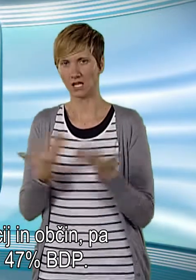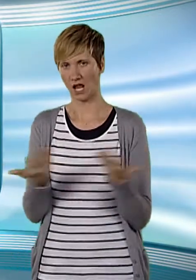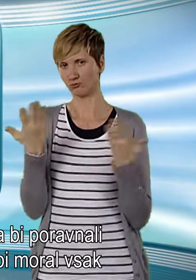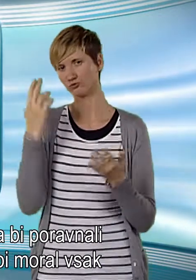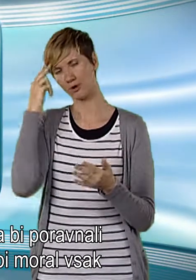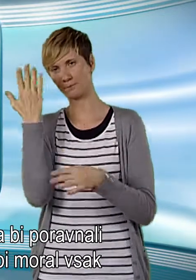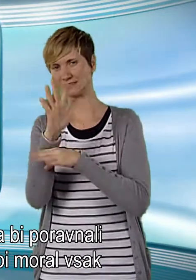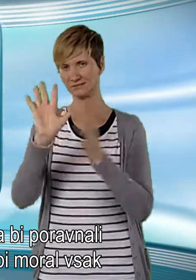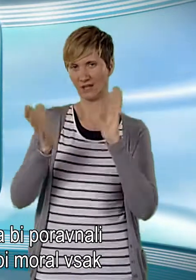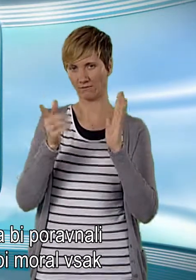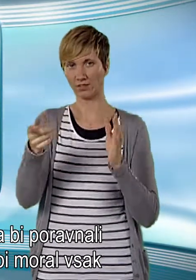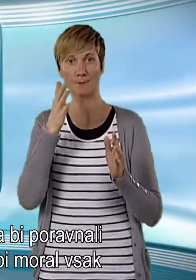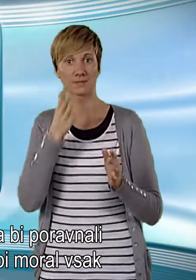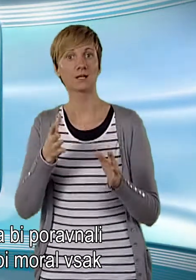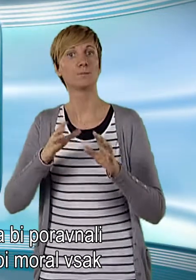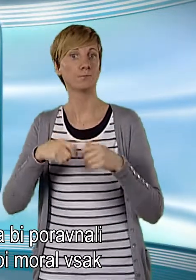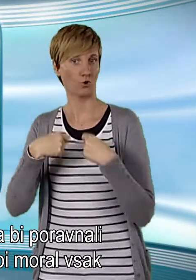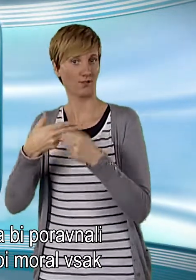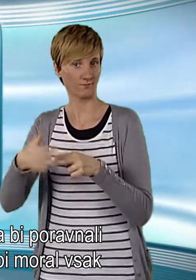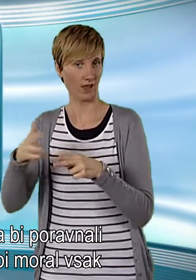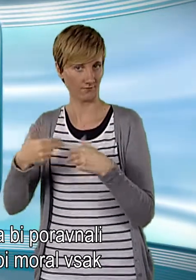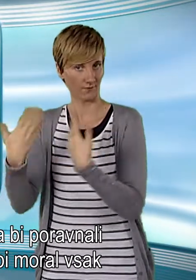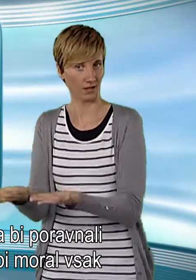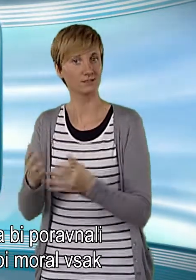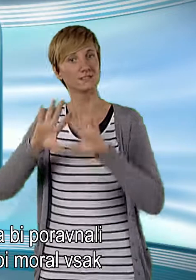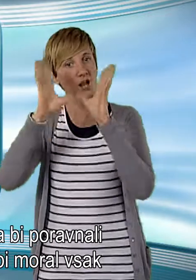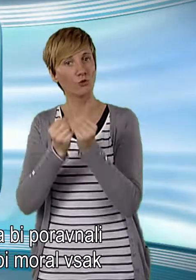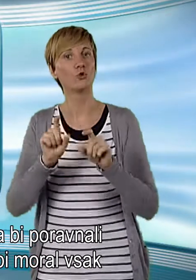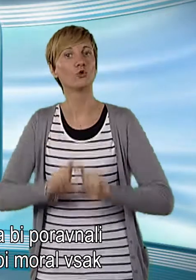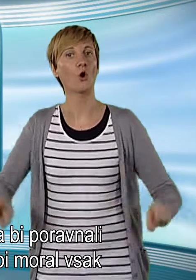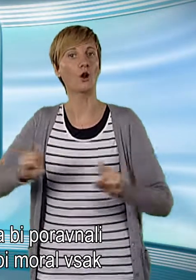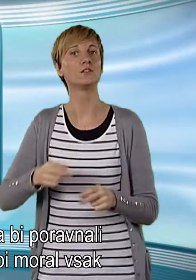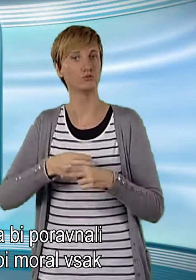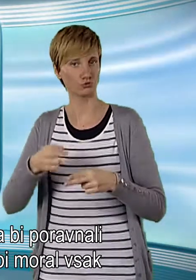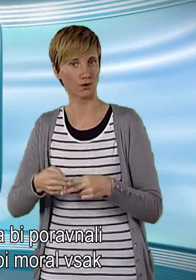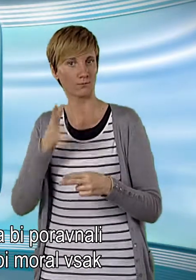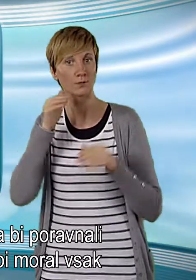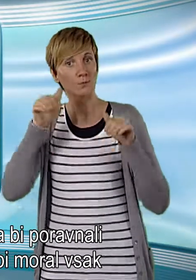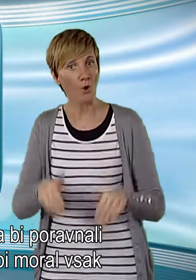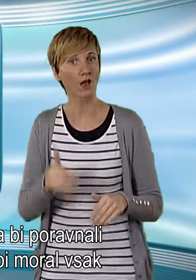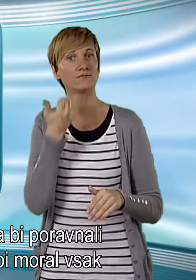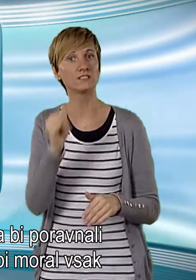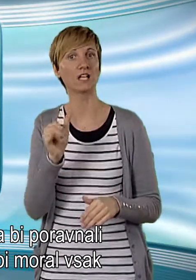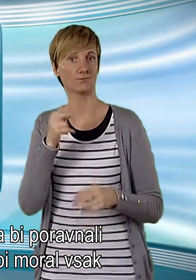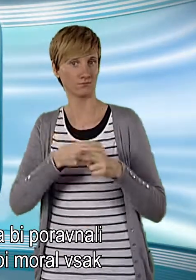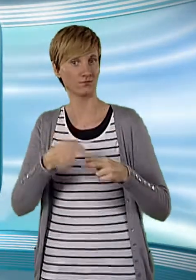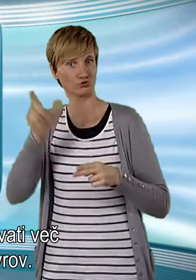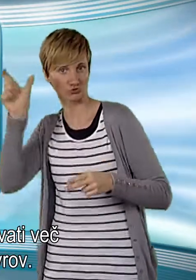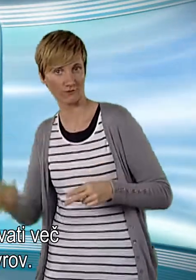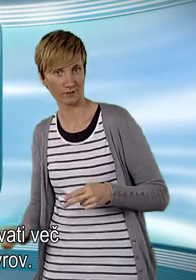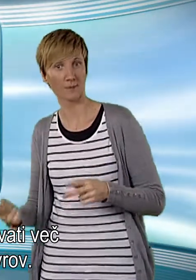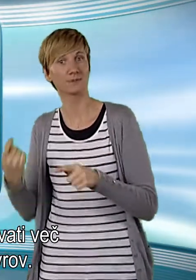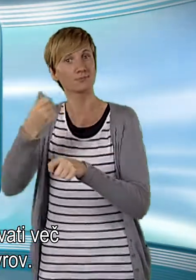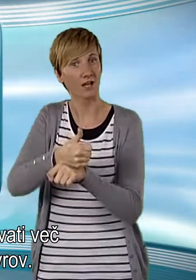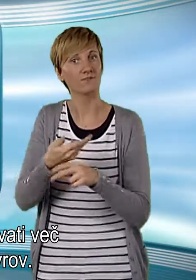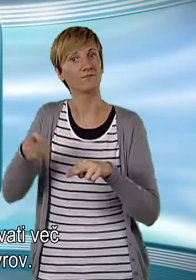Za lažjo predstavo, da bi poravnali celoten dolg države, bi moral vsak državljan prispevati več kot 8 tisoč